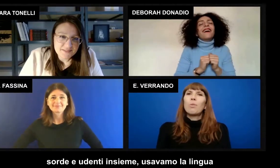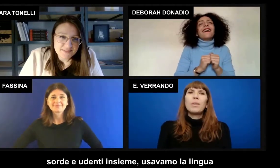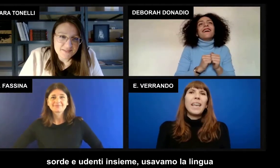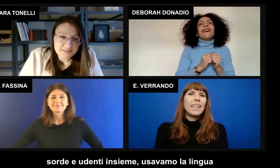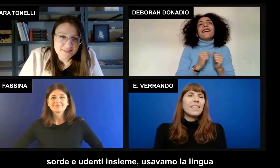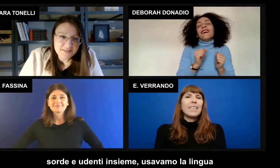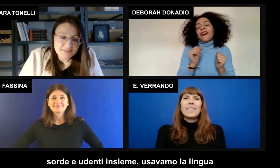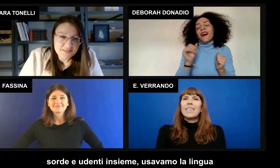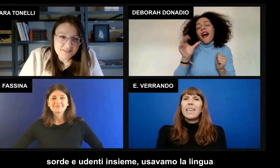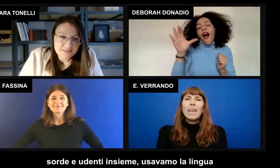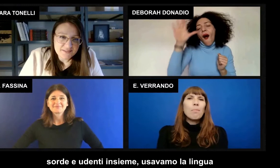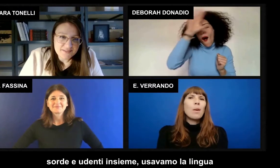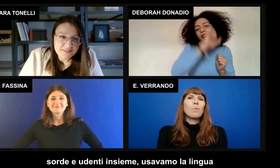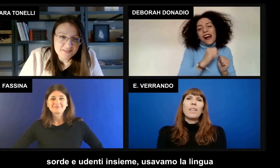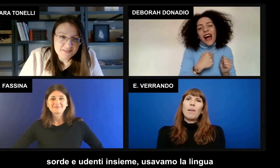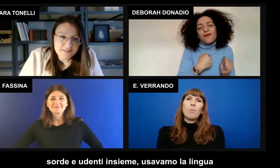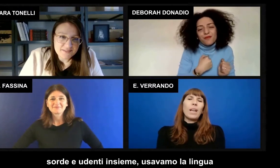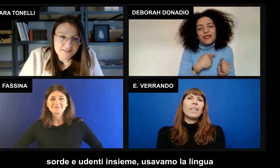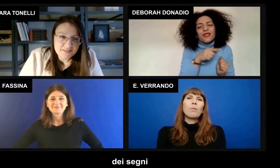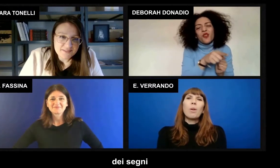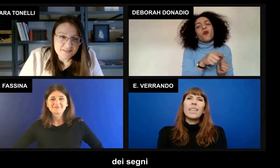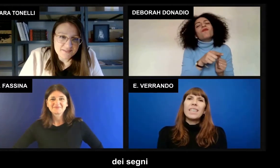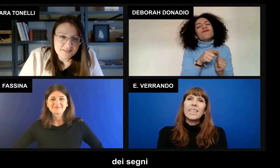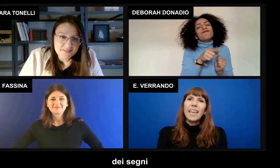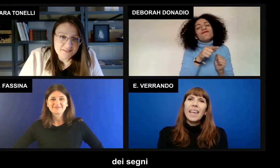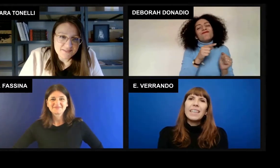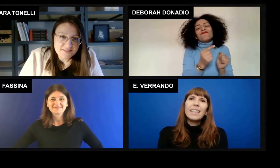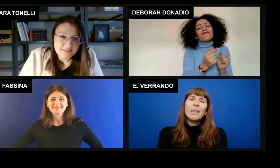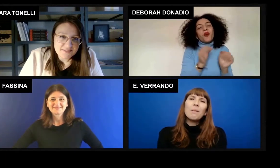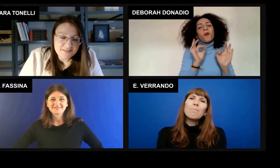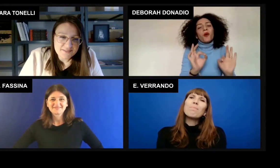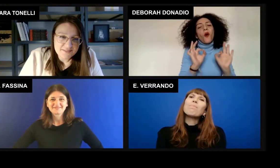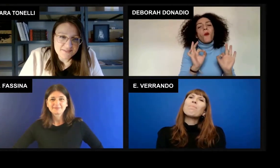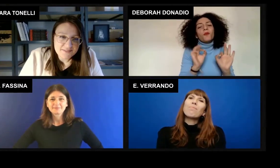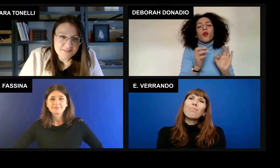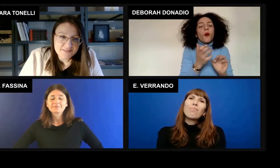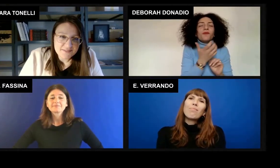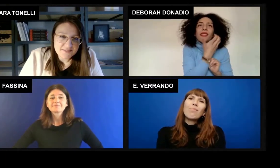sorde udenti insieme, usavamo la lingua dei segni.